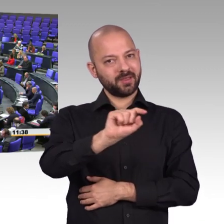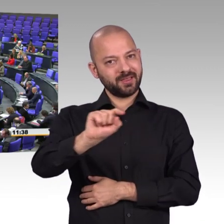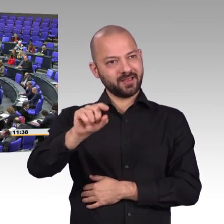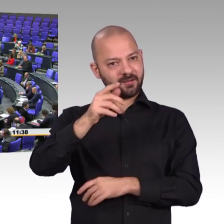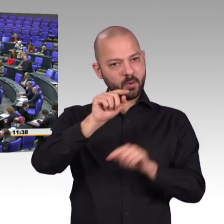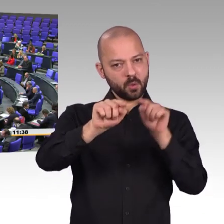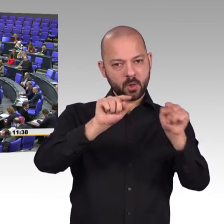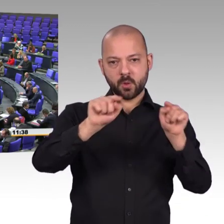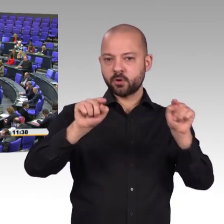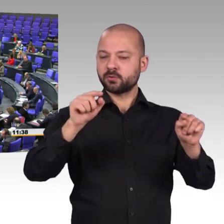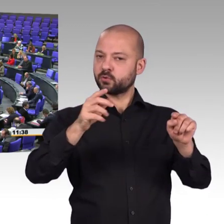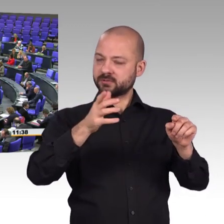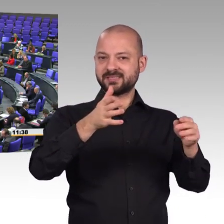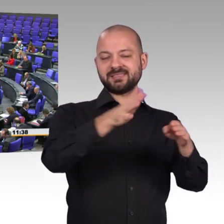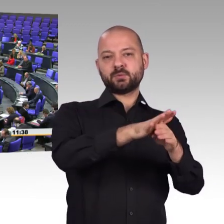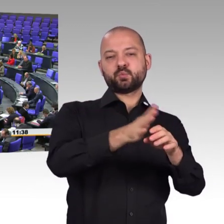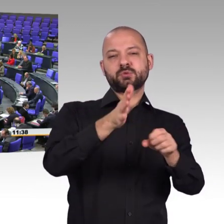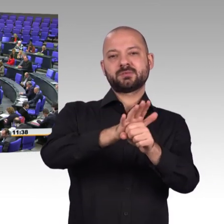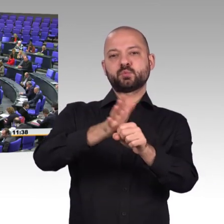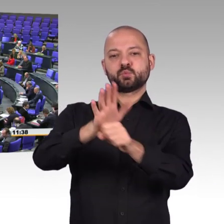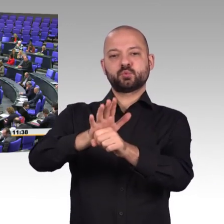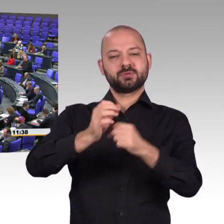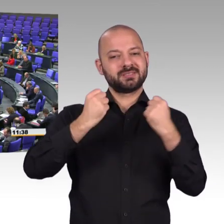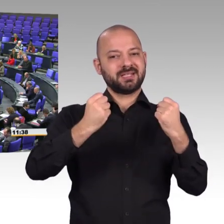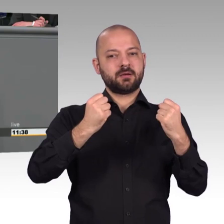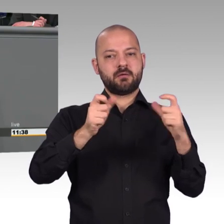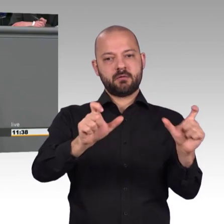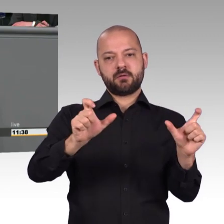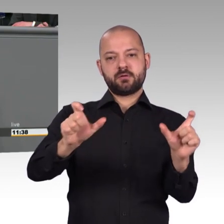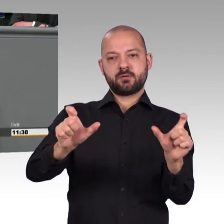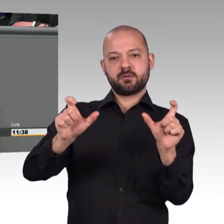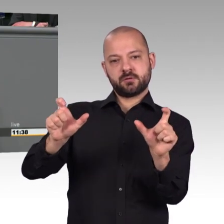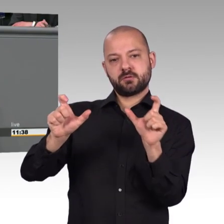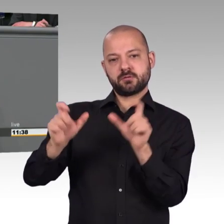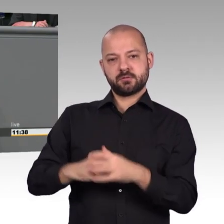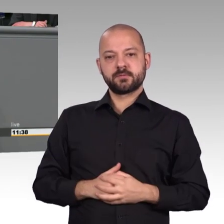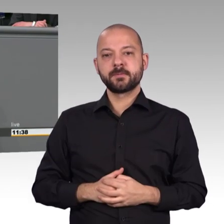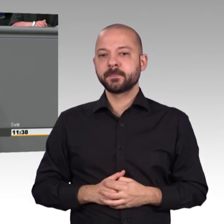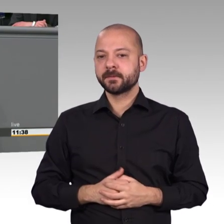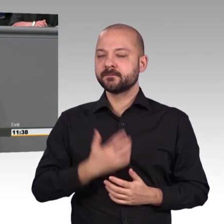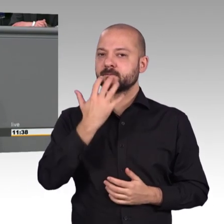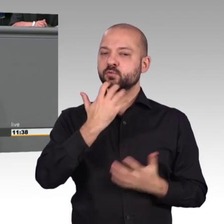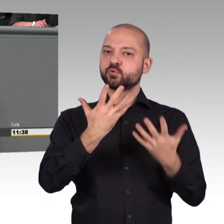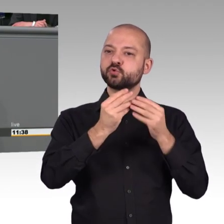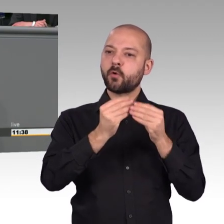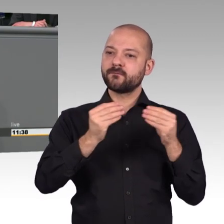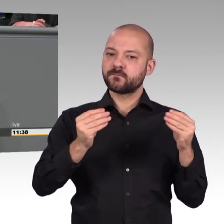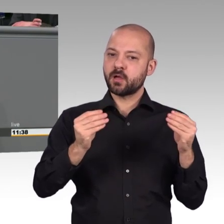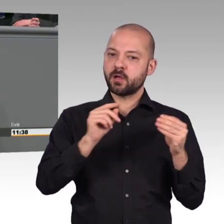Viele Softwareentwickler arbeiten nach Snowden mit unbezahltem Engagement an solchen Open-Source-Lösungen. Ich möchte Ihnen allen herzlich